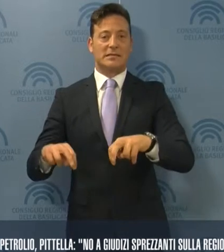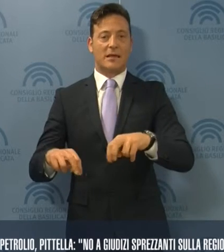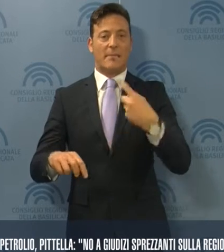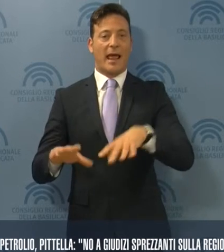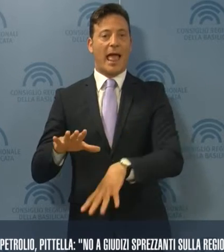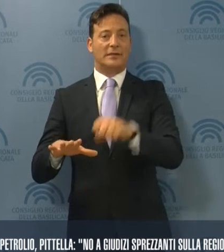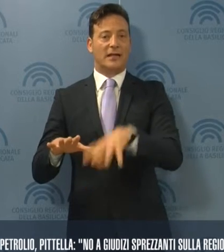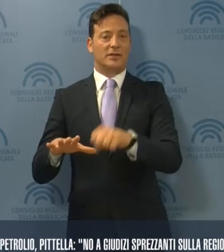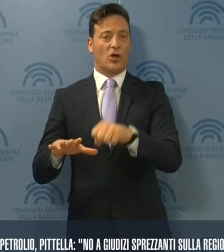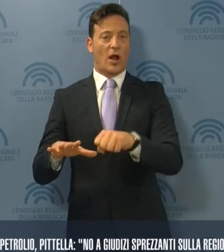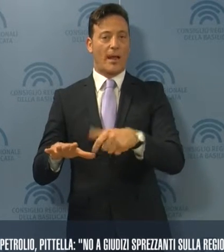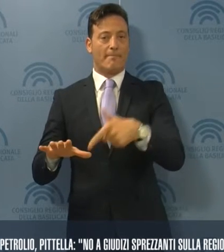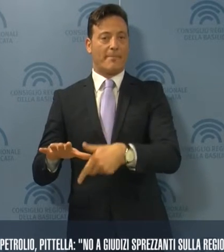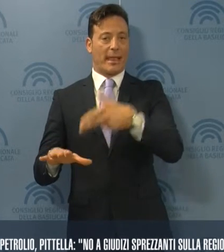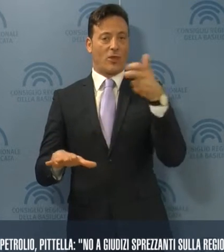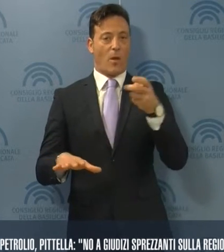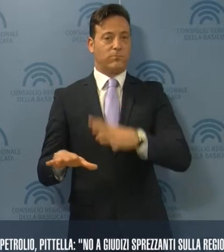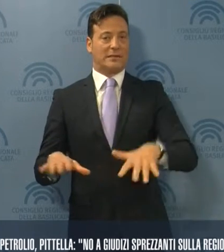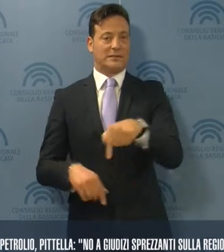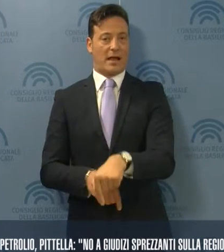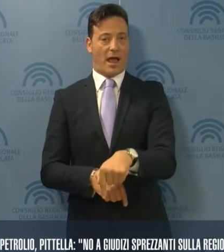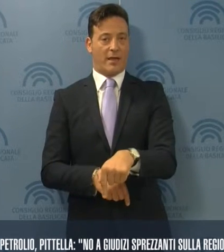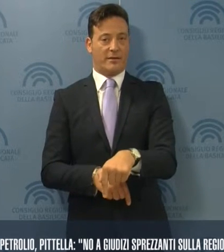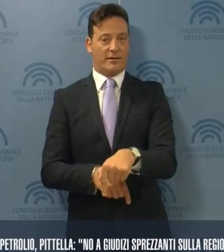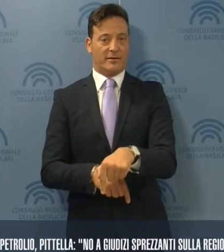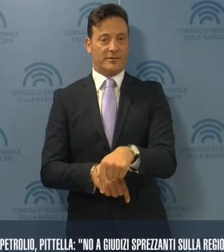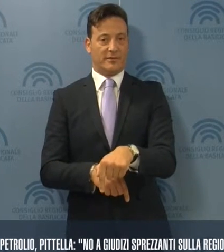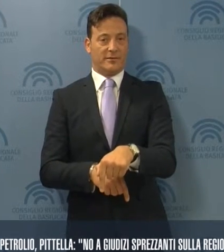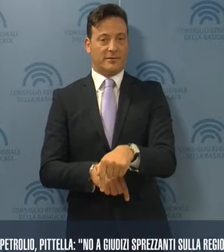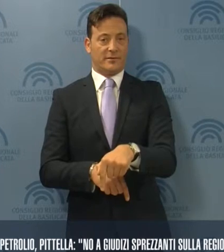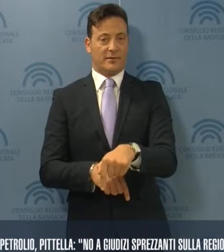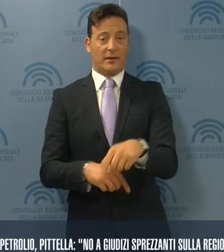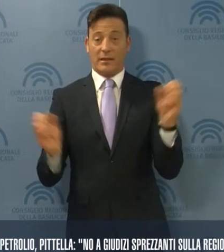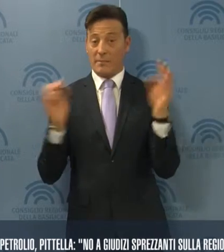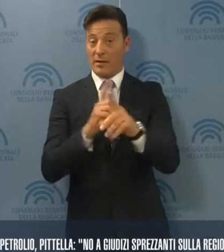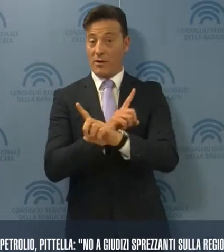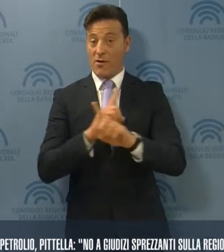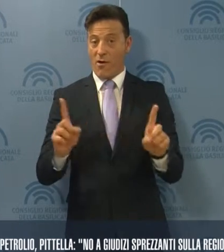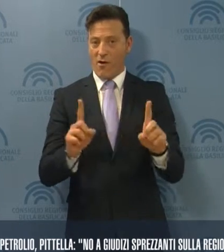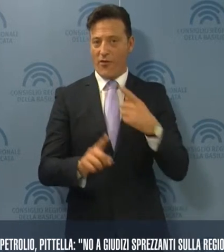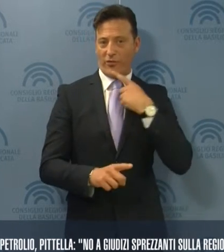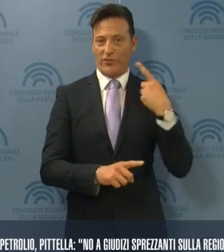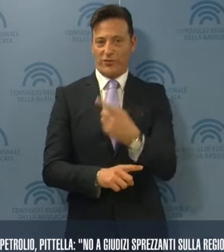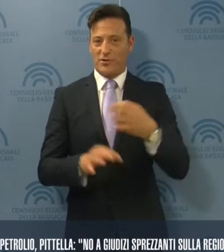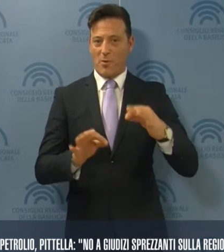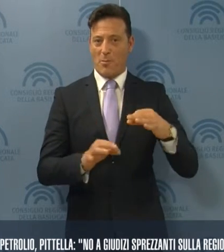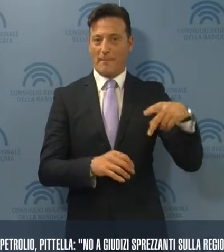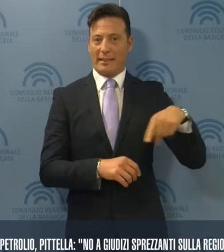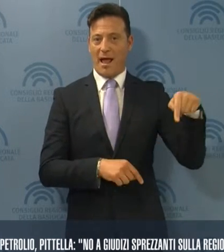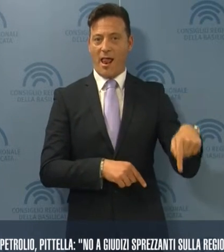estrazioni petrolifere in Basilicata. Non si dimentichino, sottolinea il Governatore, le